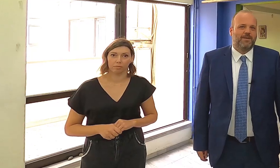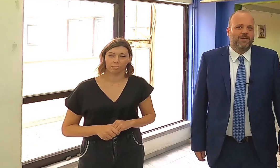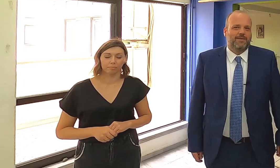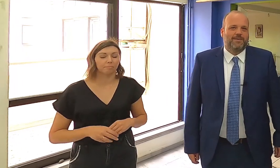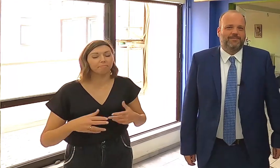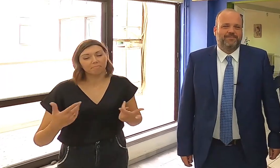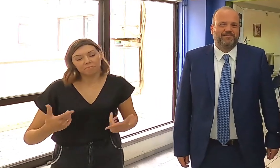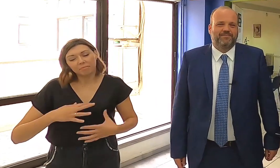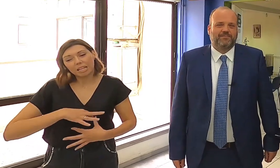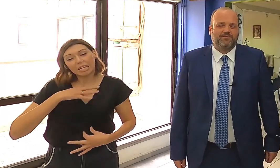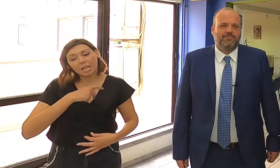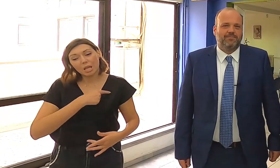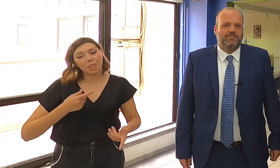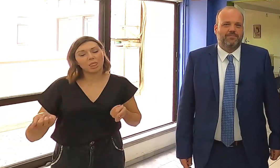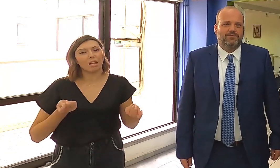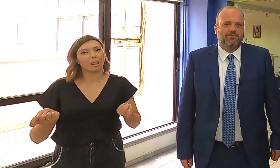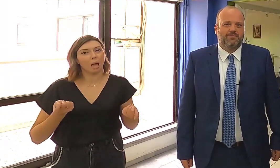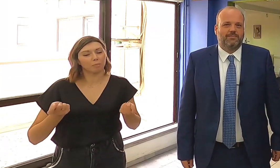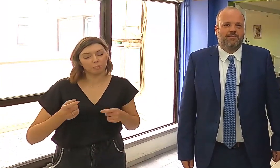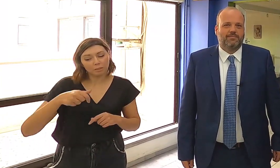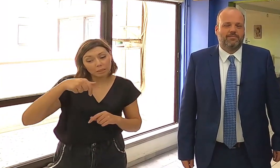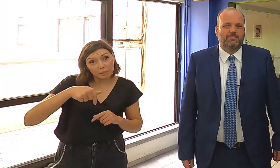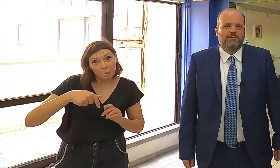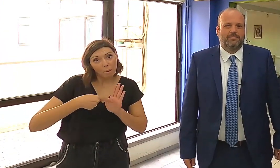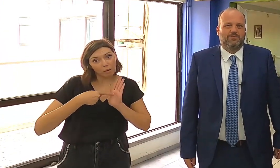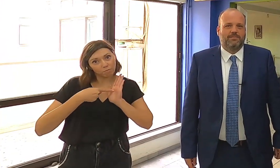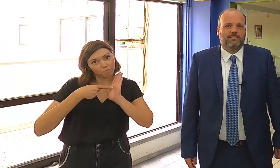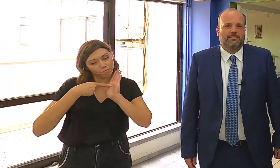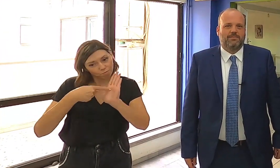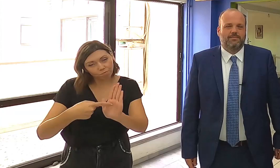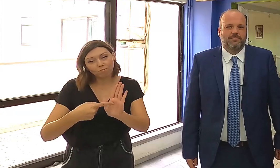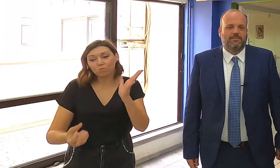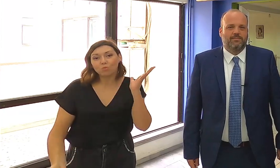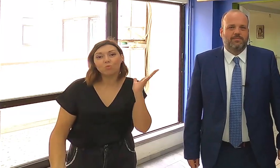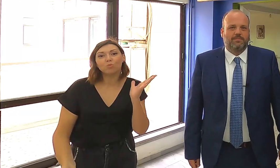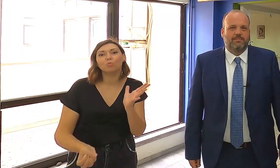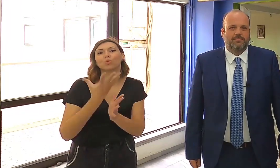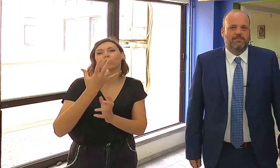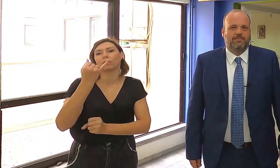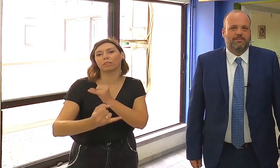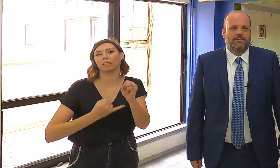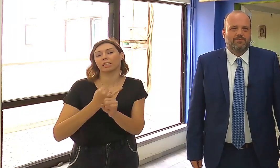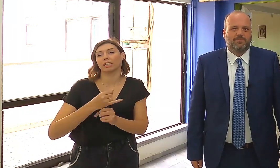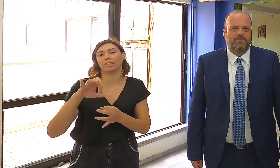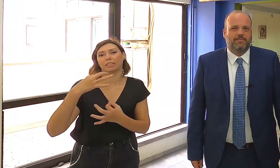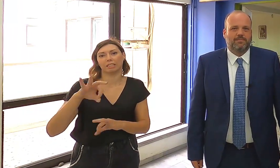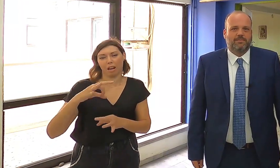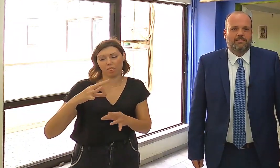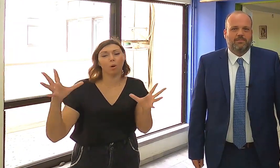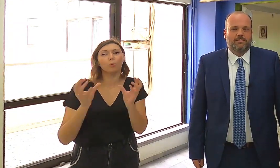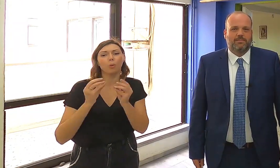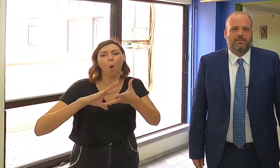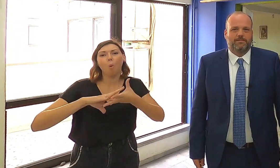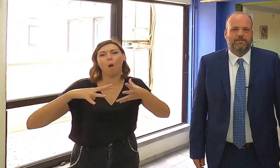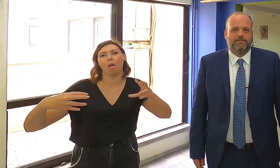Κύριε Διηγητά, παρουσιάζουμε σήμερα την νέα, καθολικά προσβάσιμη, ιστοσελίδα του ΟΑΕΔ. Πρόκειται